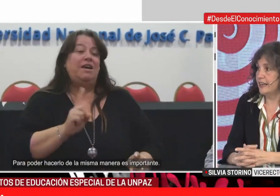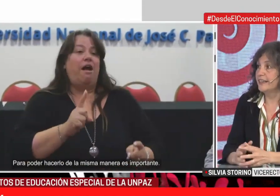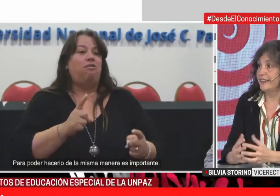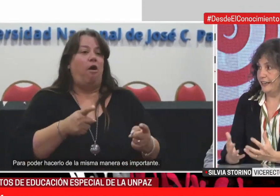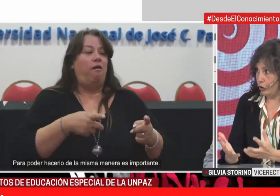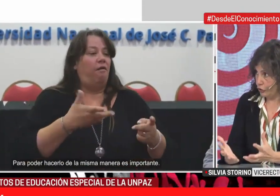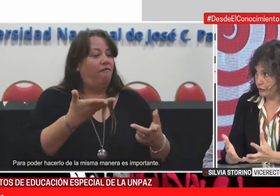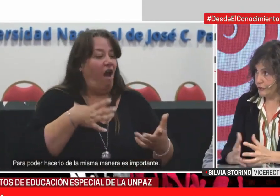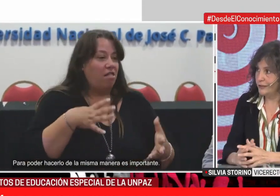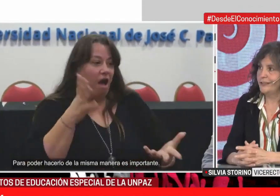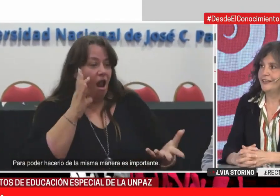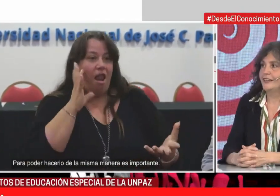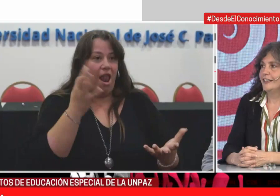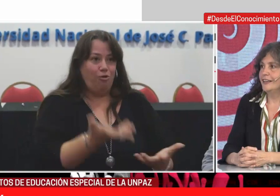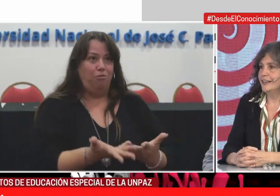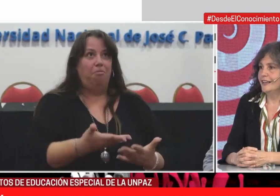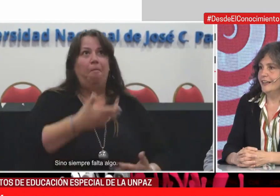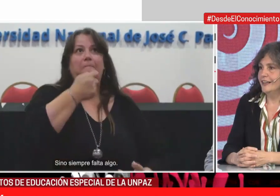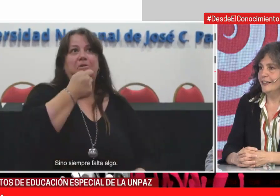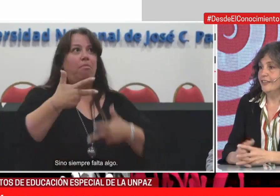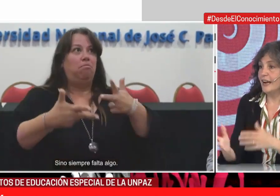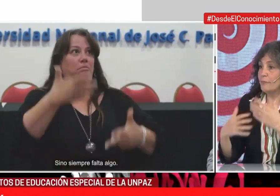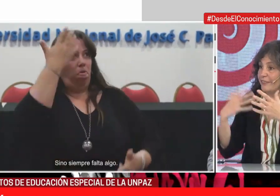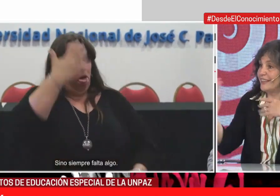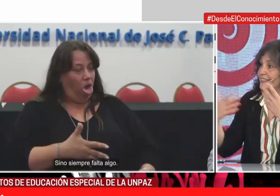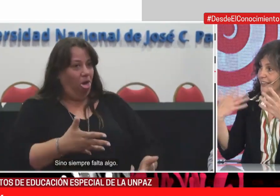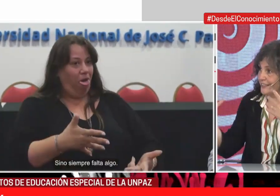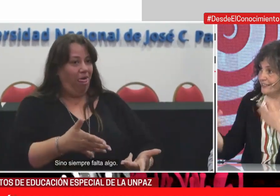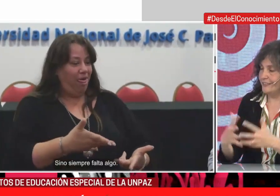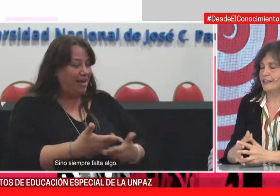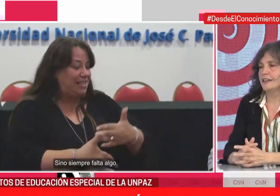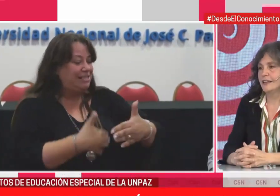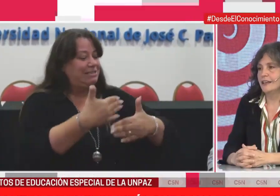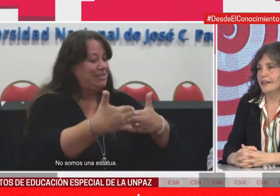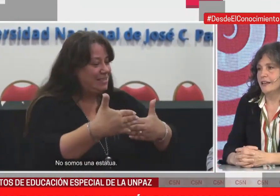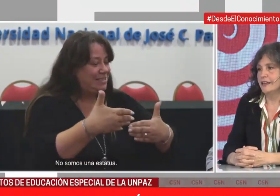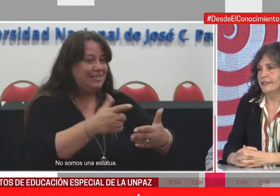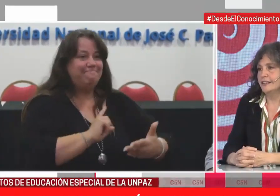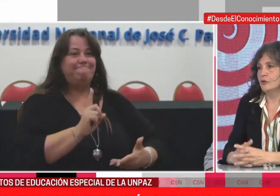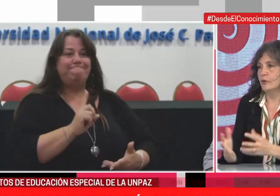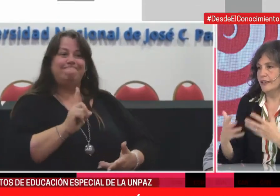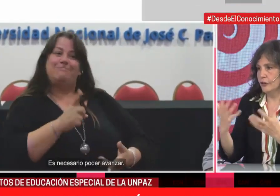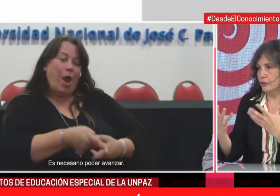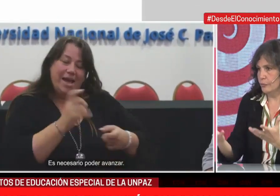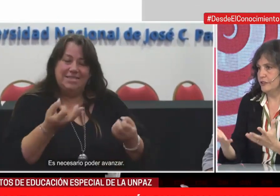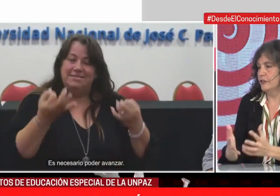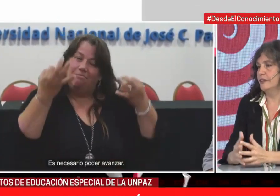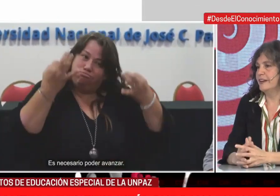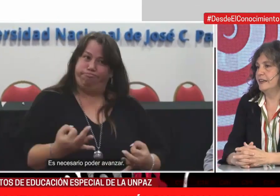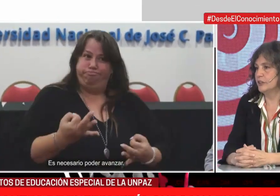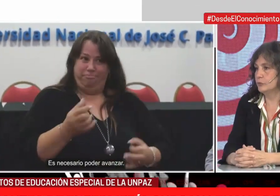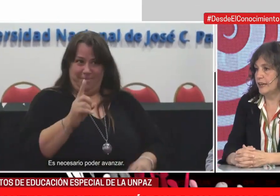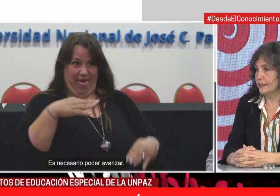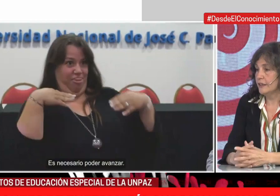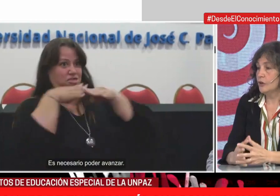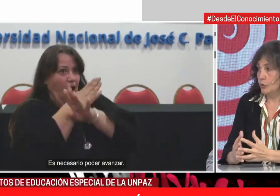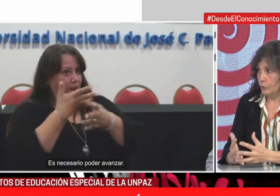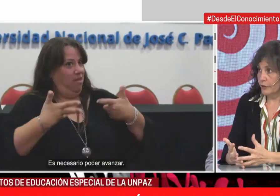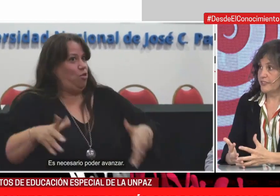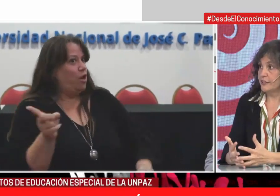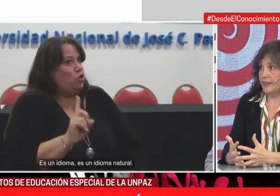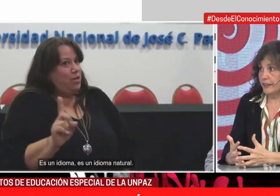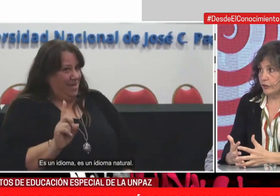sanitaria, creó desde las pantallas y circulando los documentos de manera virtual,